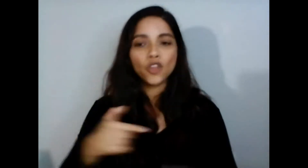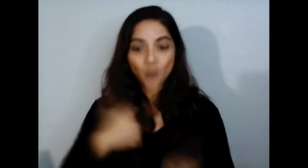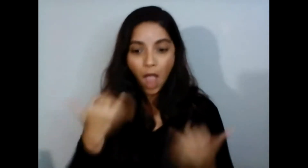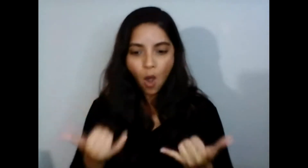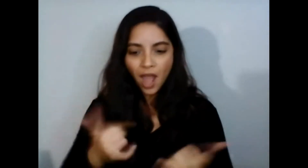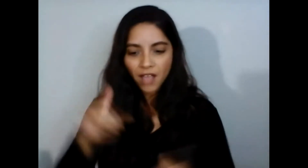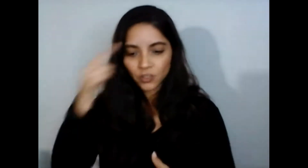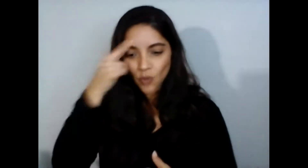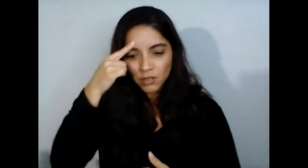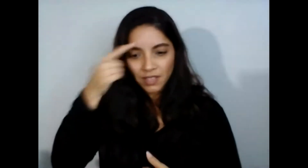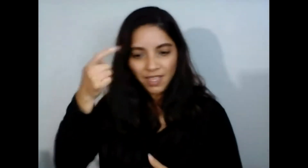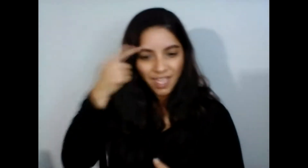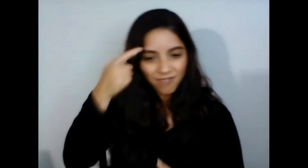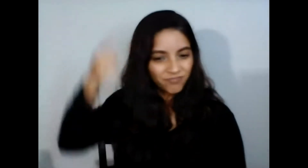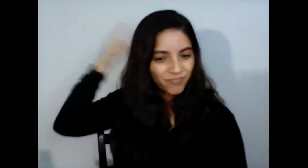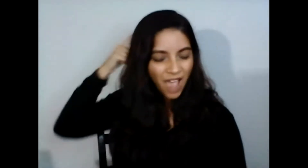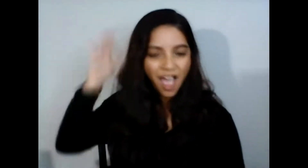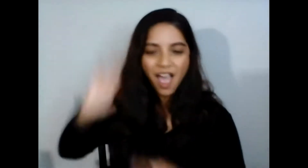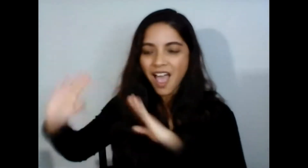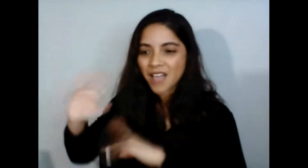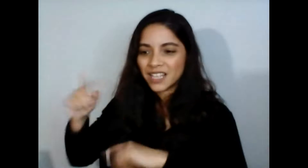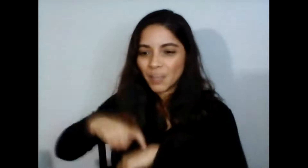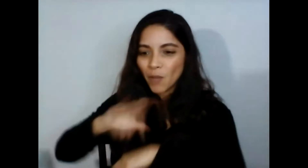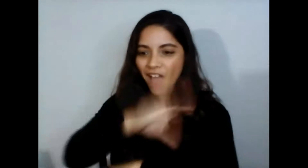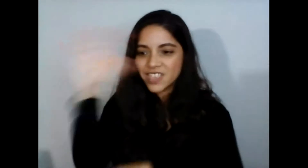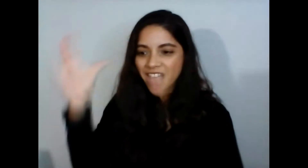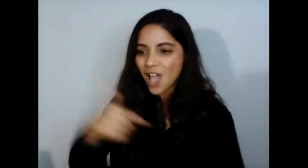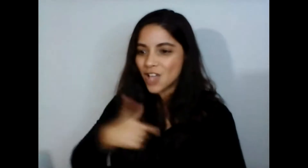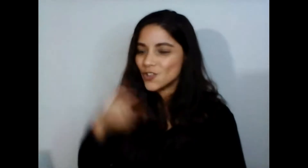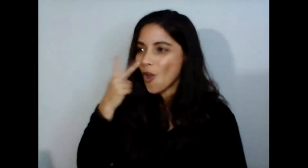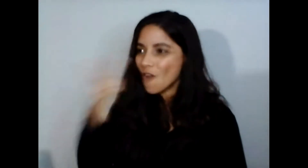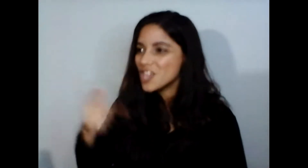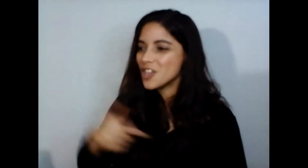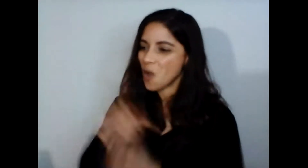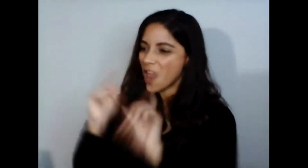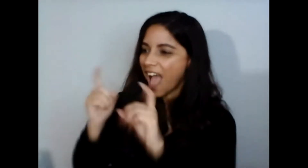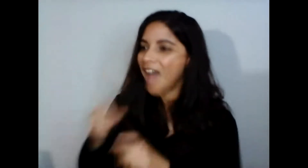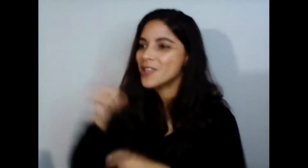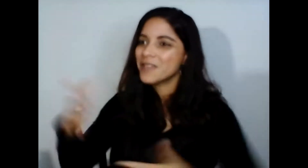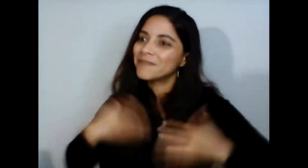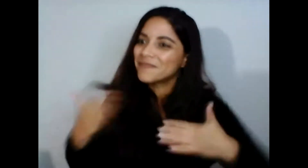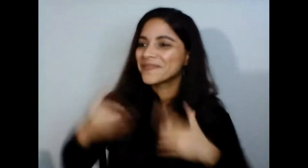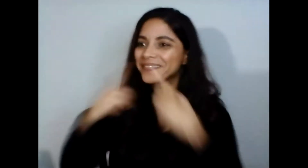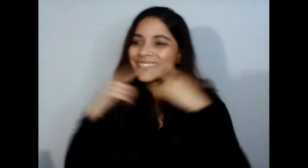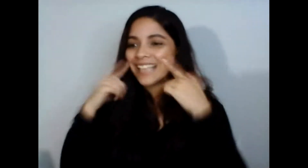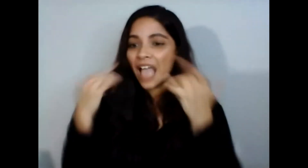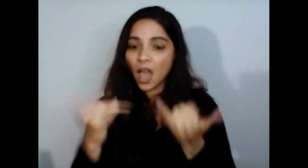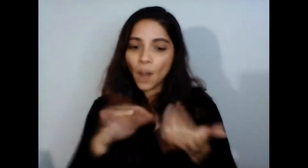verdad la familia está satisfecha porque se hizo lo mejor que se pudo así que nada aquí para adelante